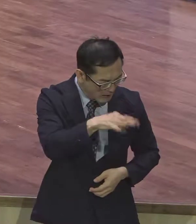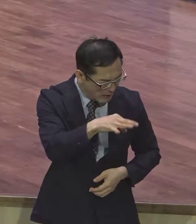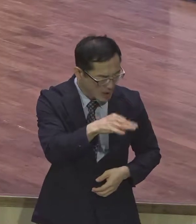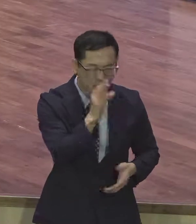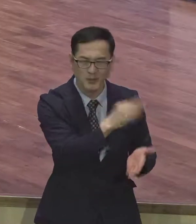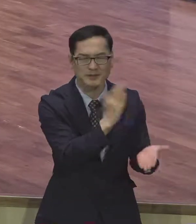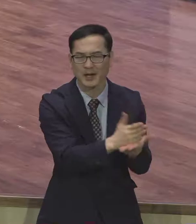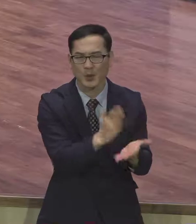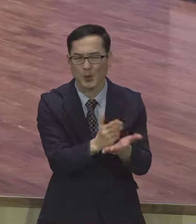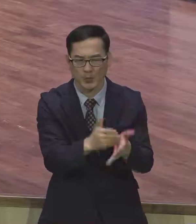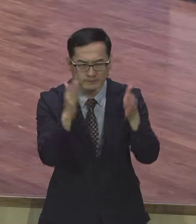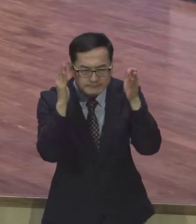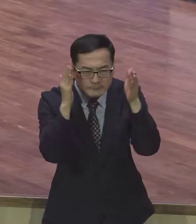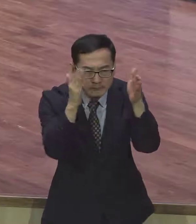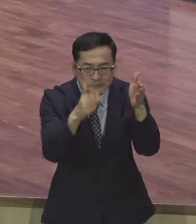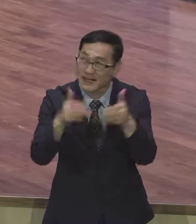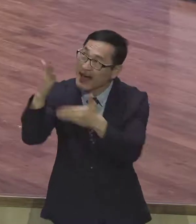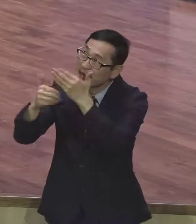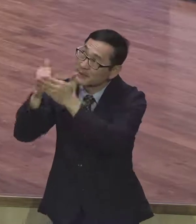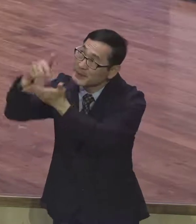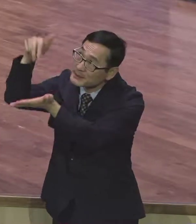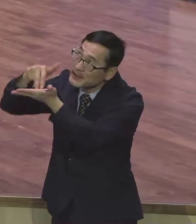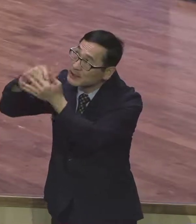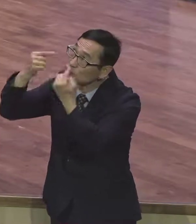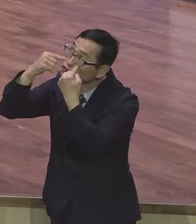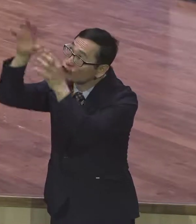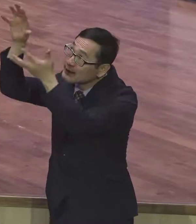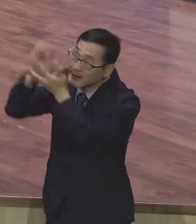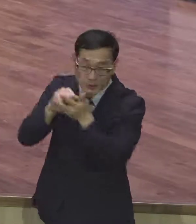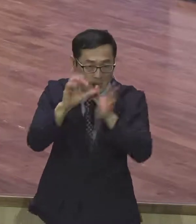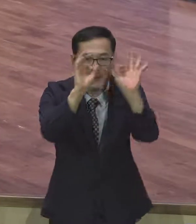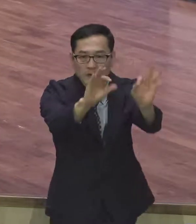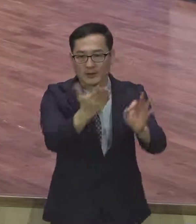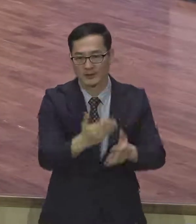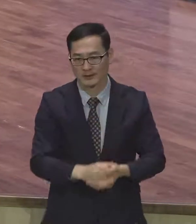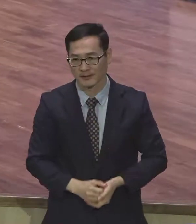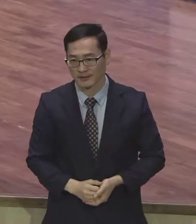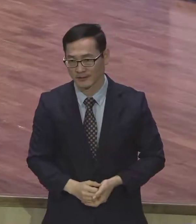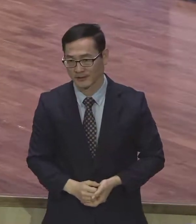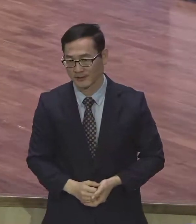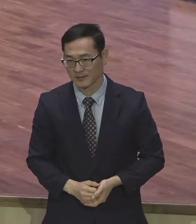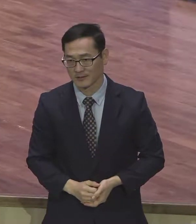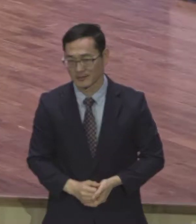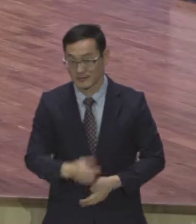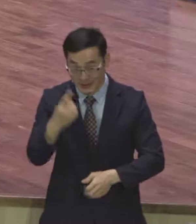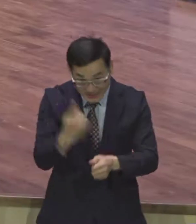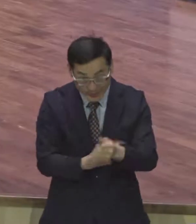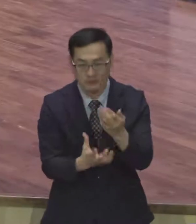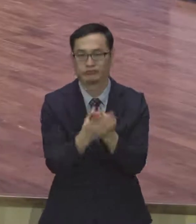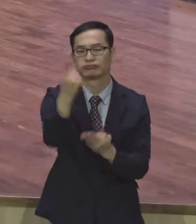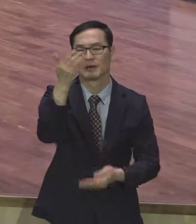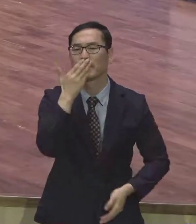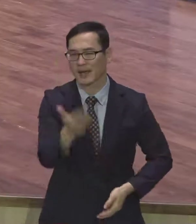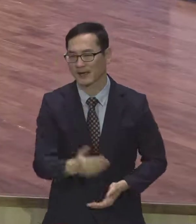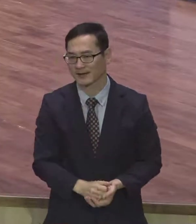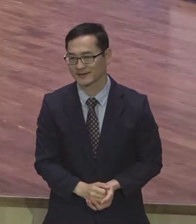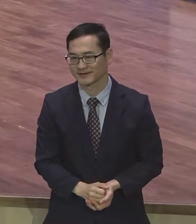되면 원뉴스 하지 말라고 해도 원뉴스가 자연스럽게 되게 돼 있어요. 우리 영계 모든 성도들